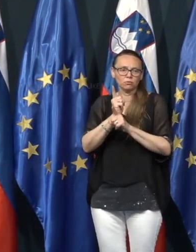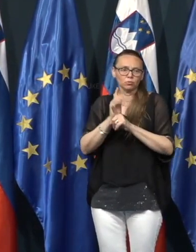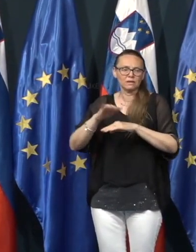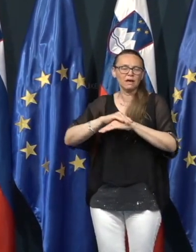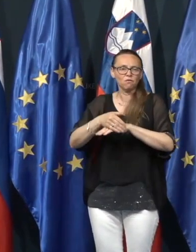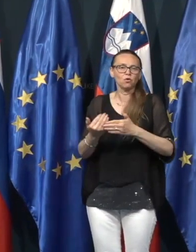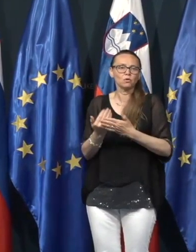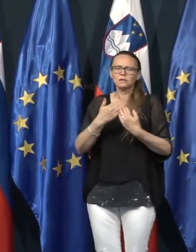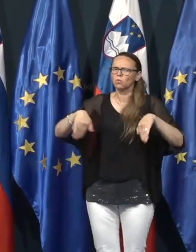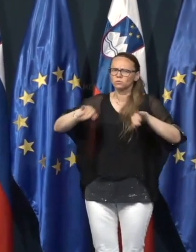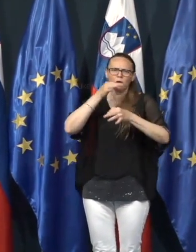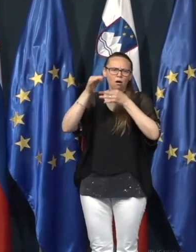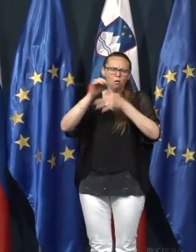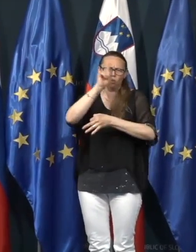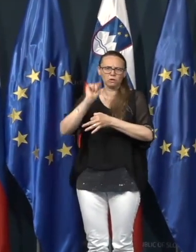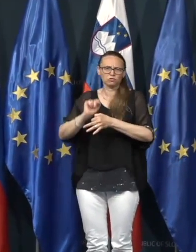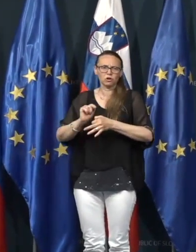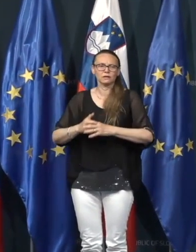vprašanja. Prosim.